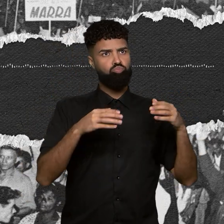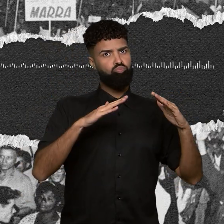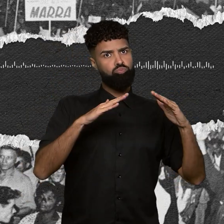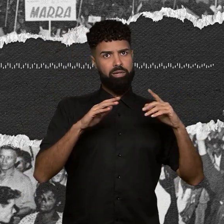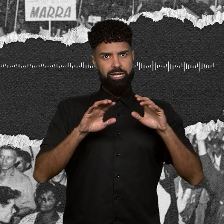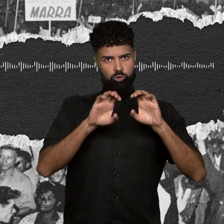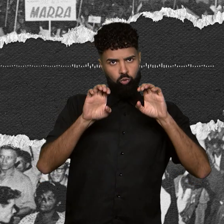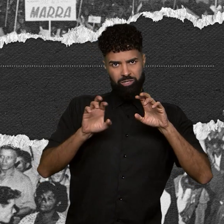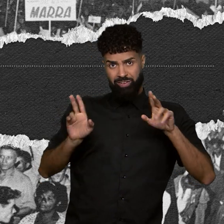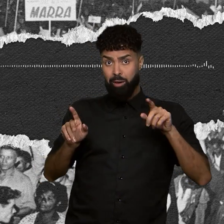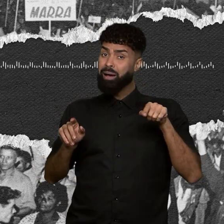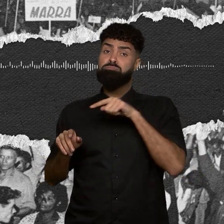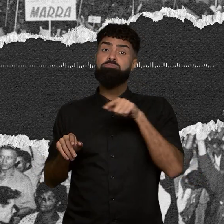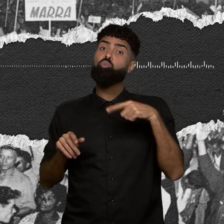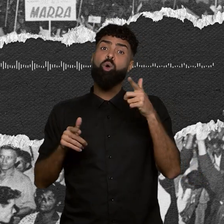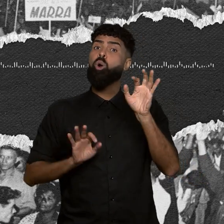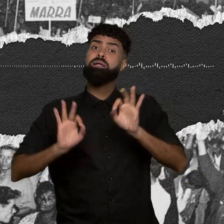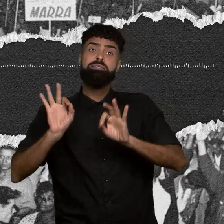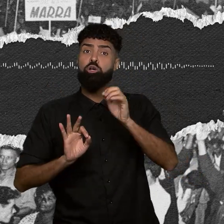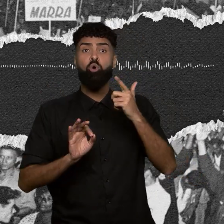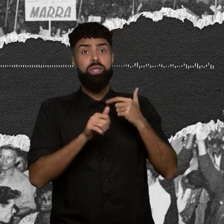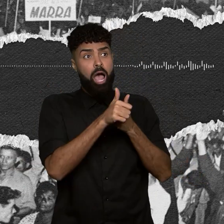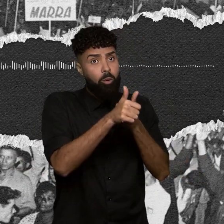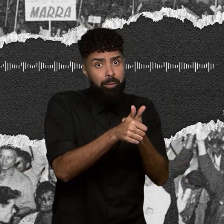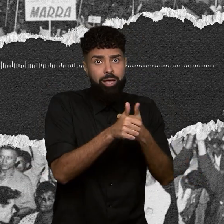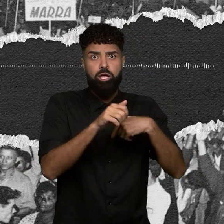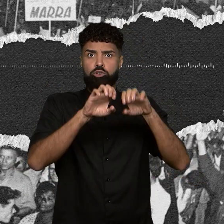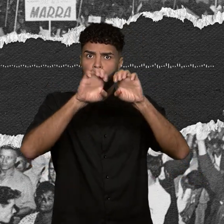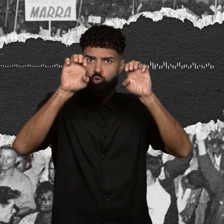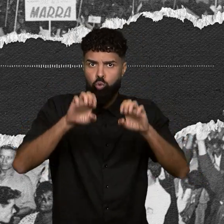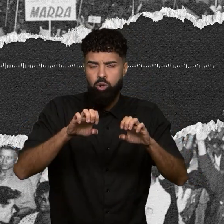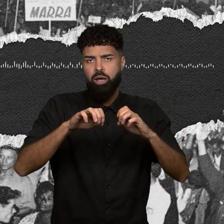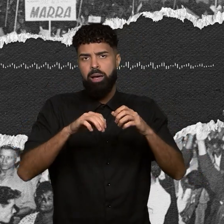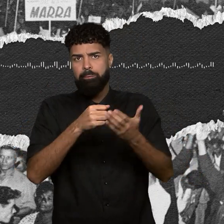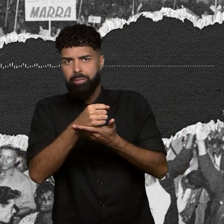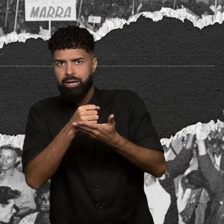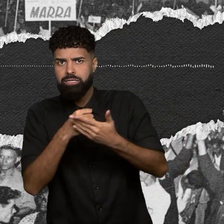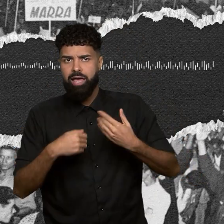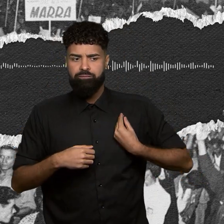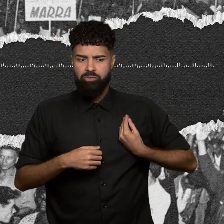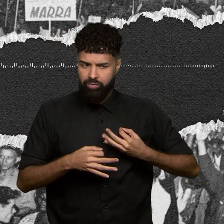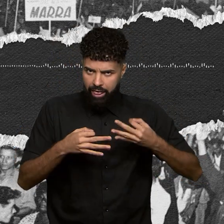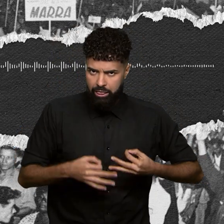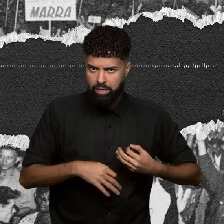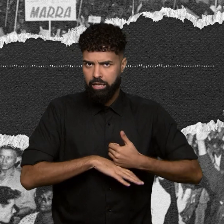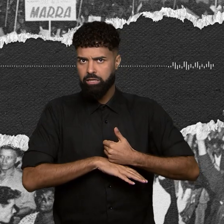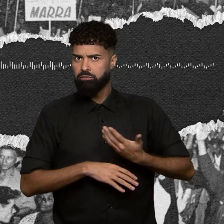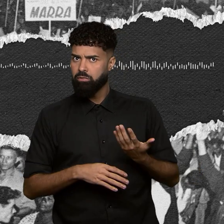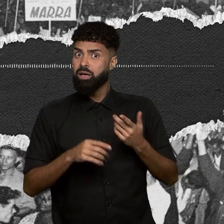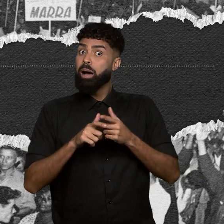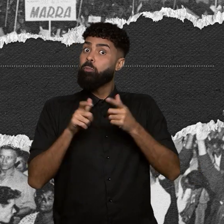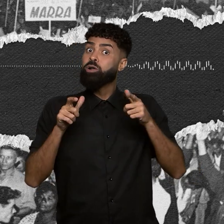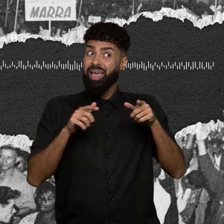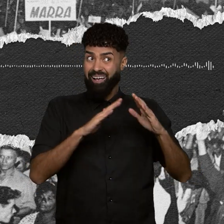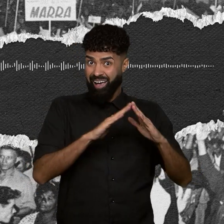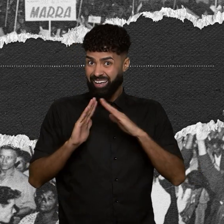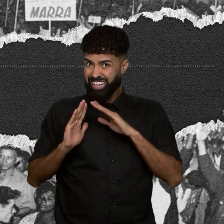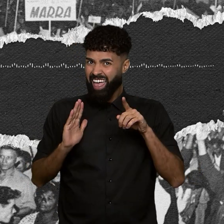desorganizada, sem o acompanhamento de infraestrutura básica para viver de forma digna, geralmente nas periferias, não raro em